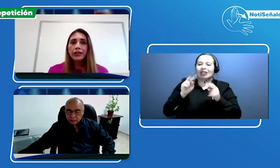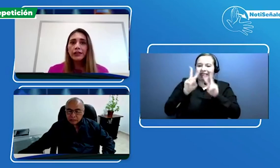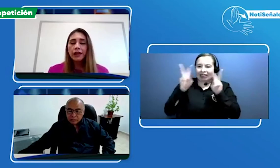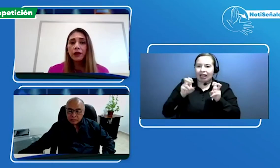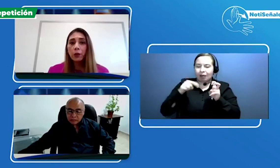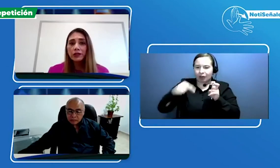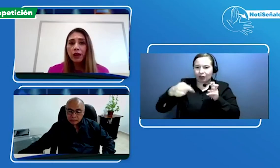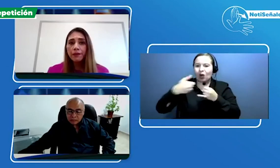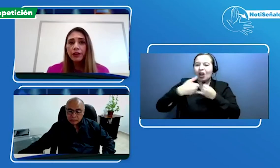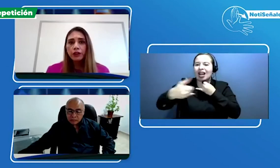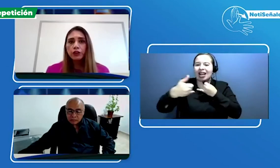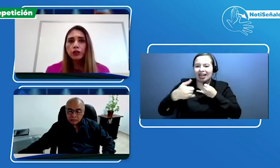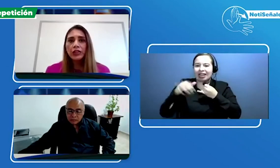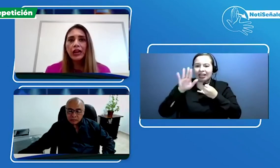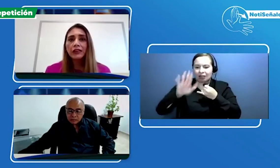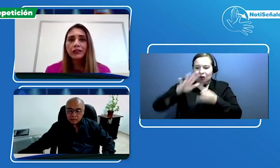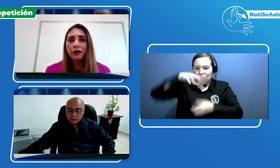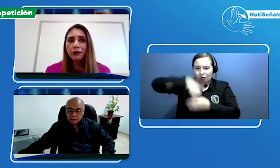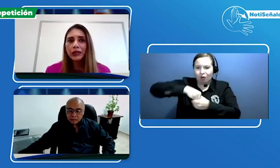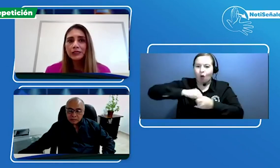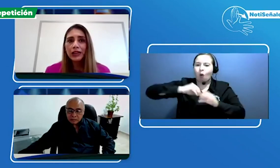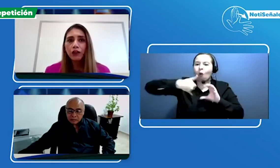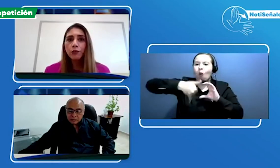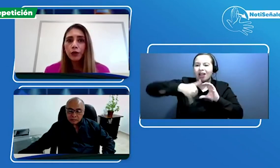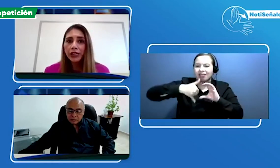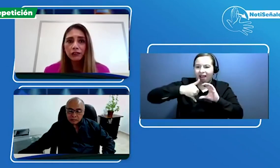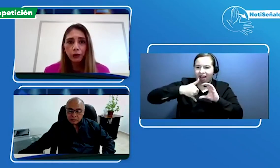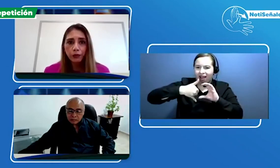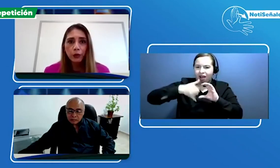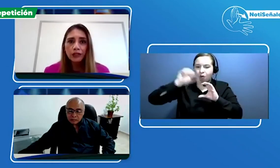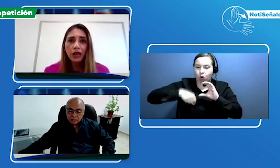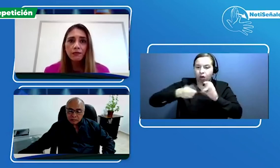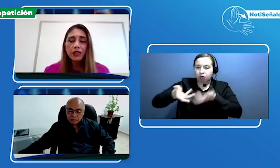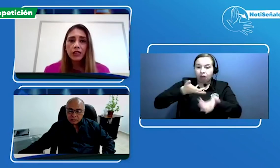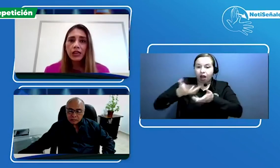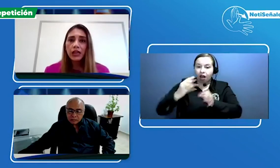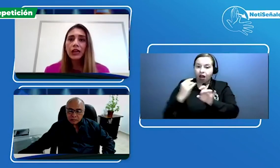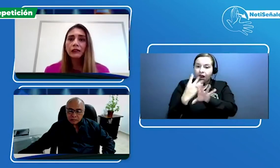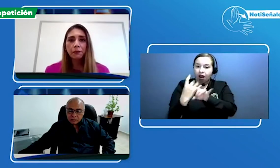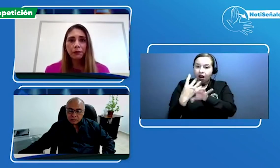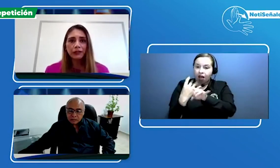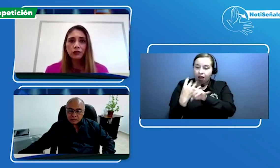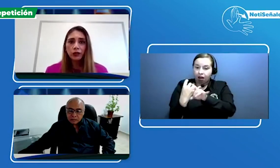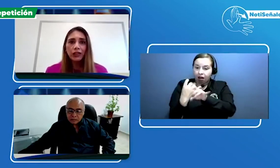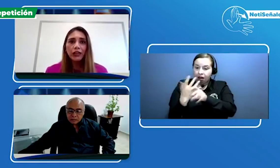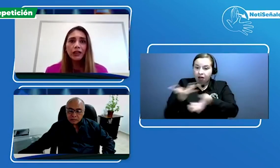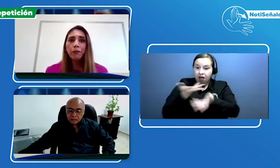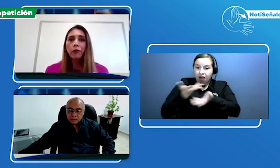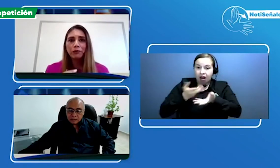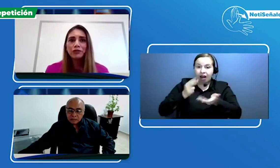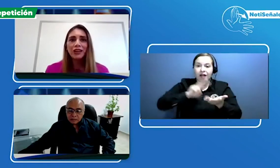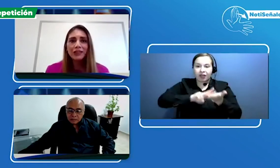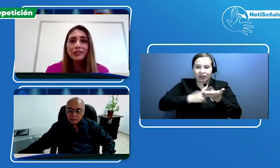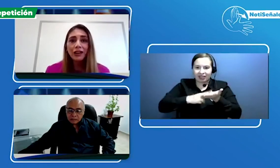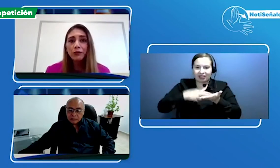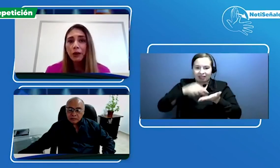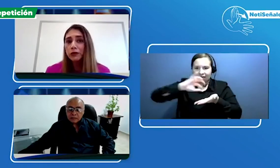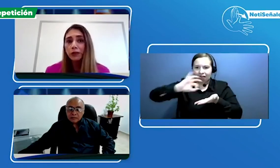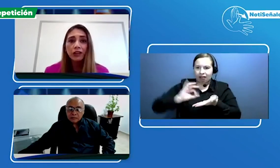línea de WhatsApp donde a través de la comunicación por WhatsApp y la interpretación en línea podemos enlazar a una persona que